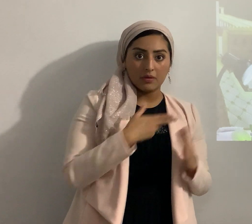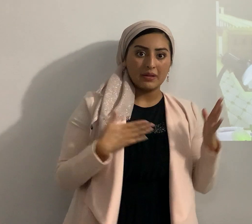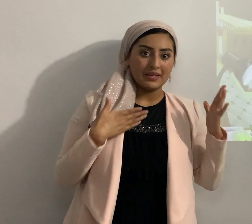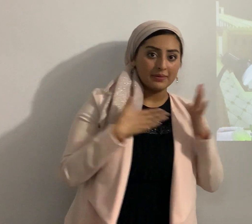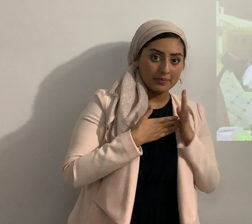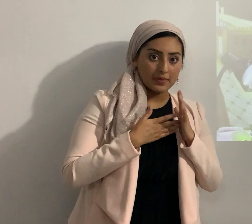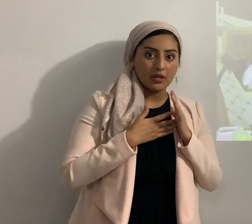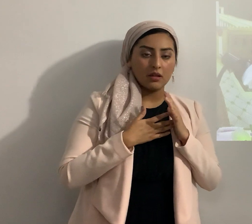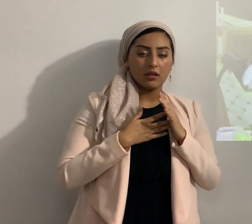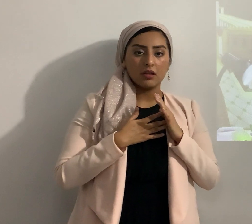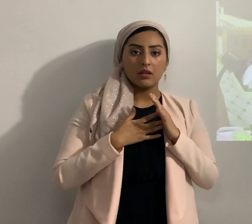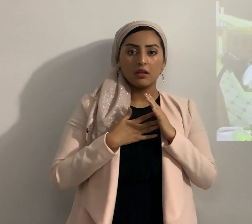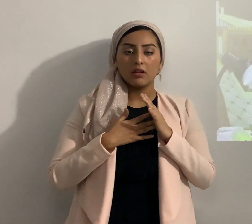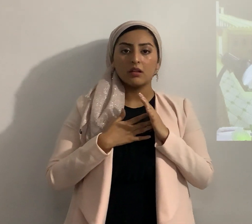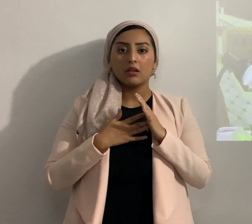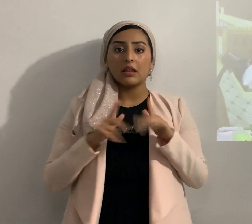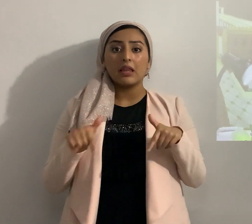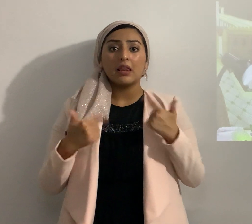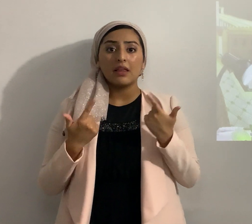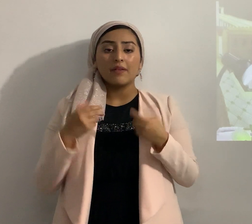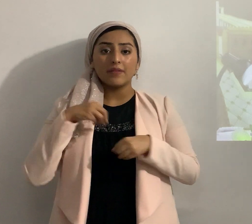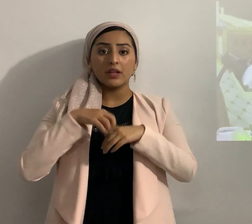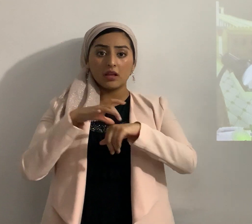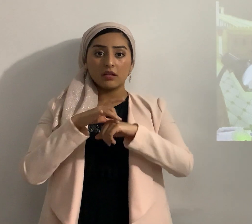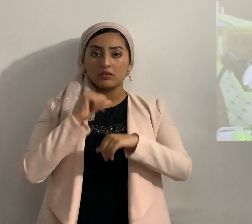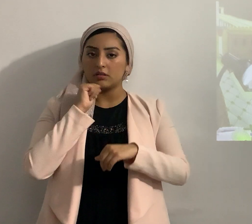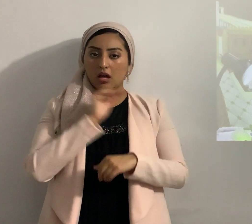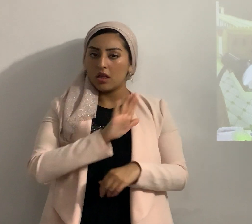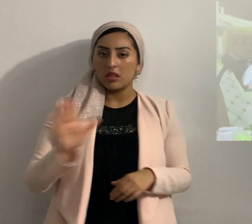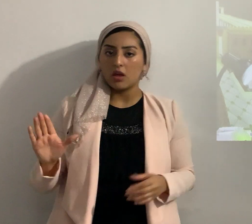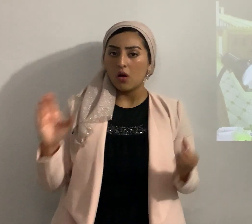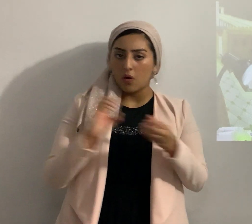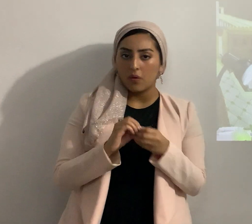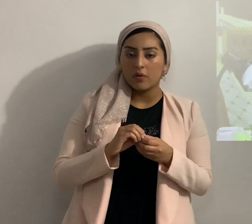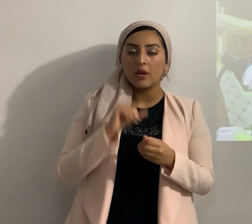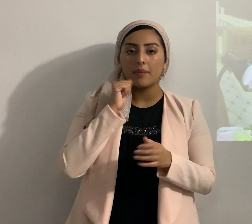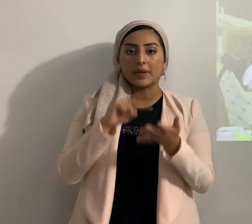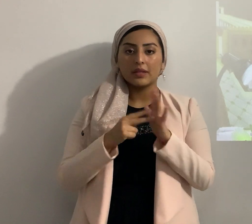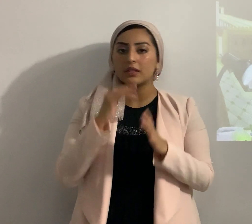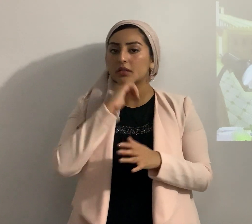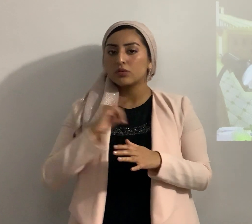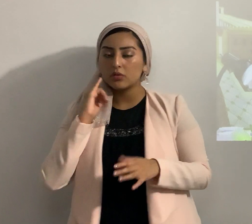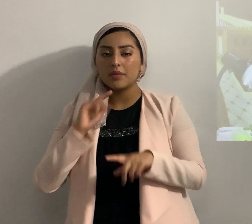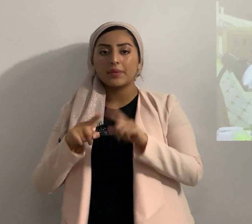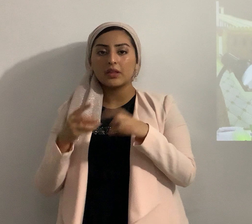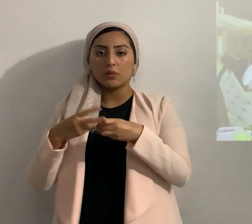están habitando una tierra que ni siquiera les pertenece no me refiero a la tierra de Israel me refiero al globo terráqueo